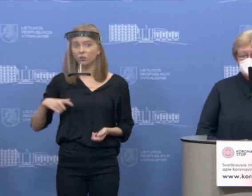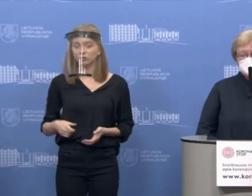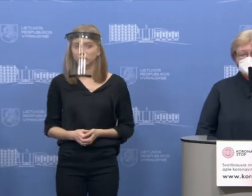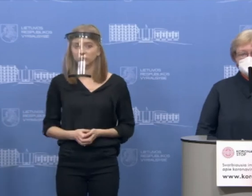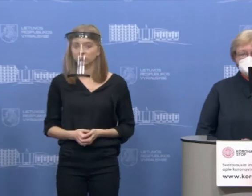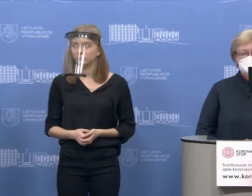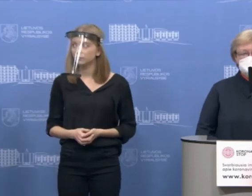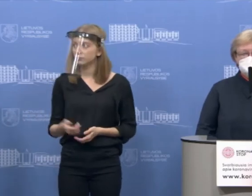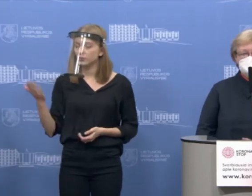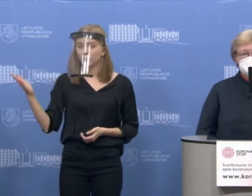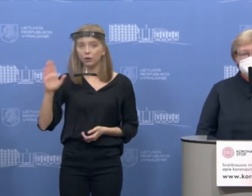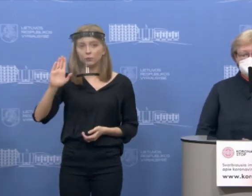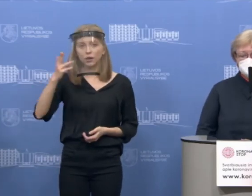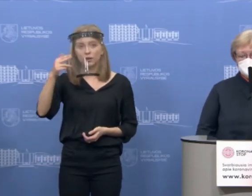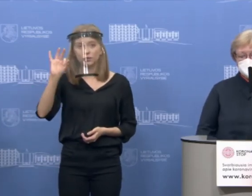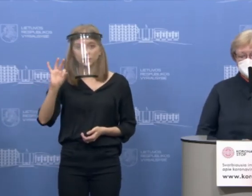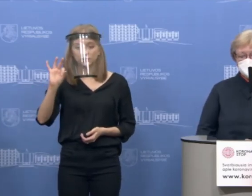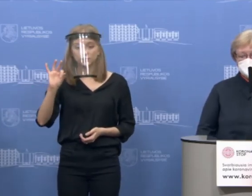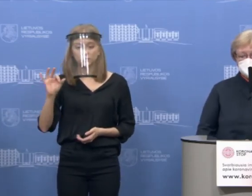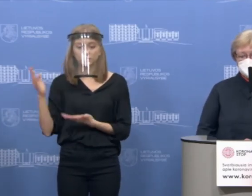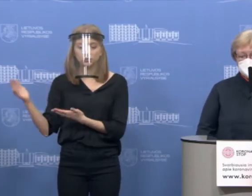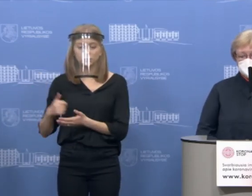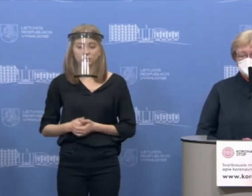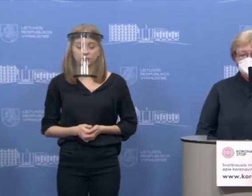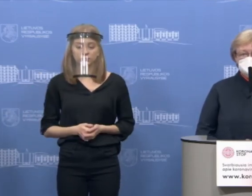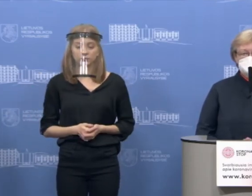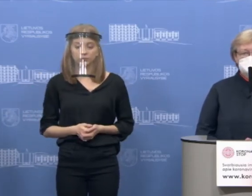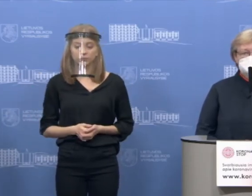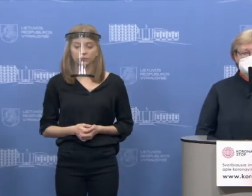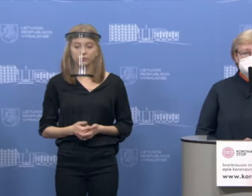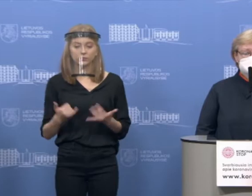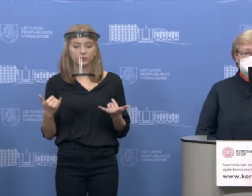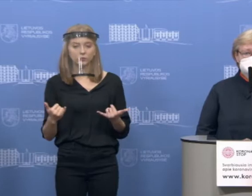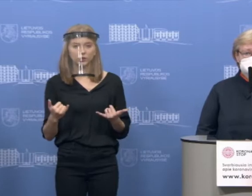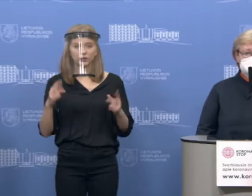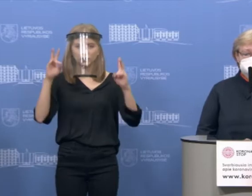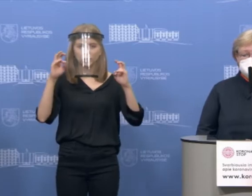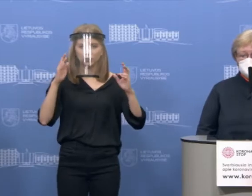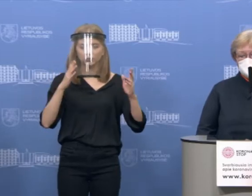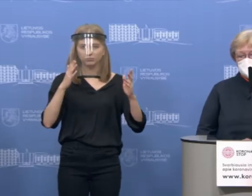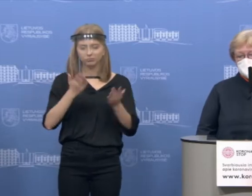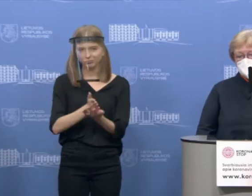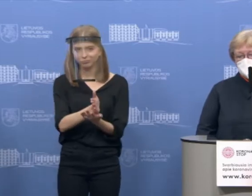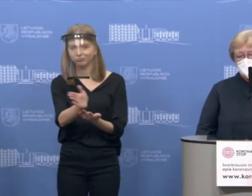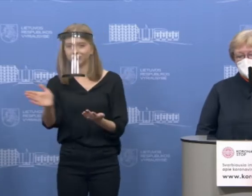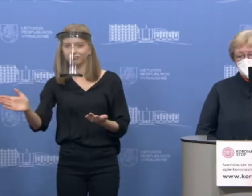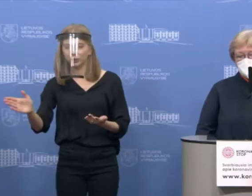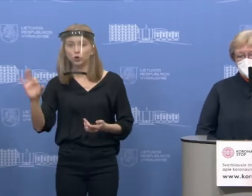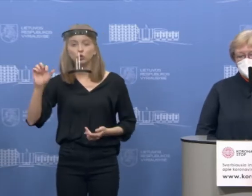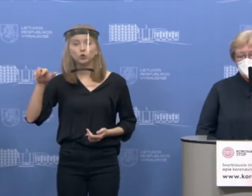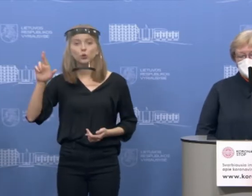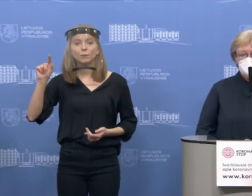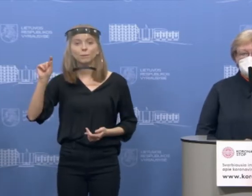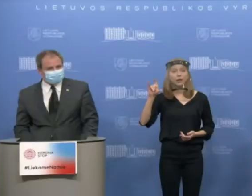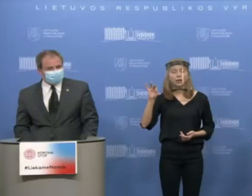PNS, Augustai, jūsų klausimas. Taip, aš dabar šiek tiek kita tema, panės Rūpli, jums klausimas. Ar buvo